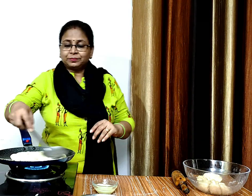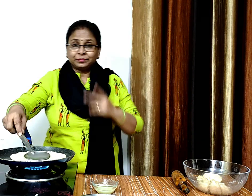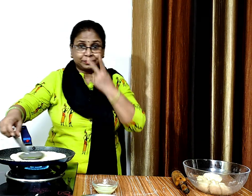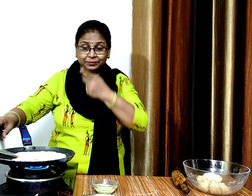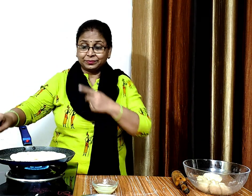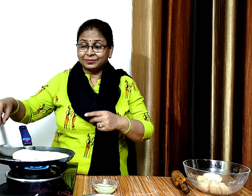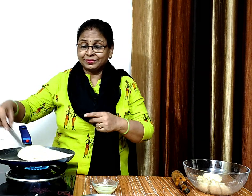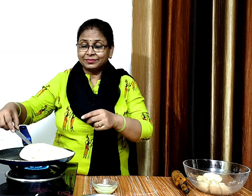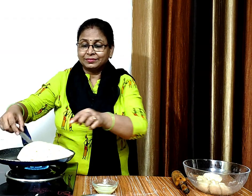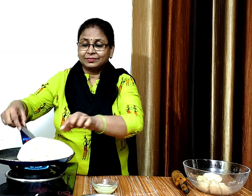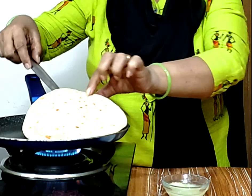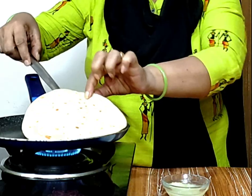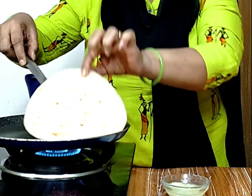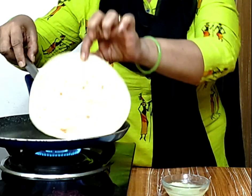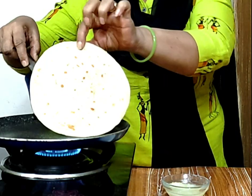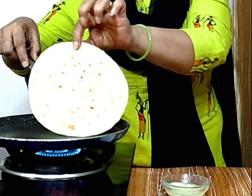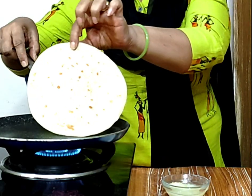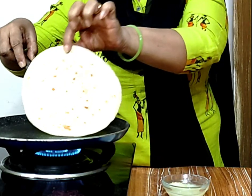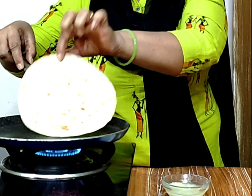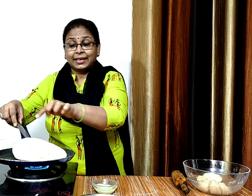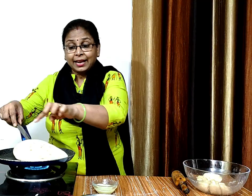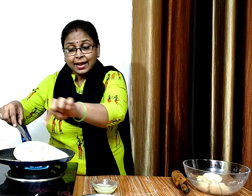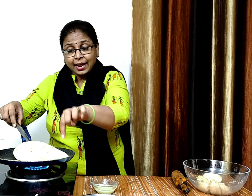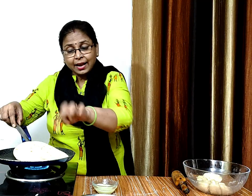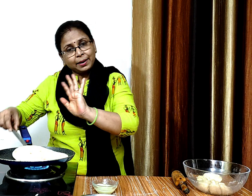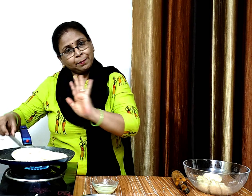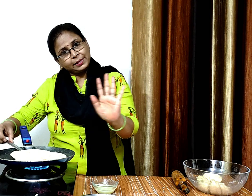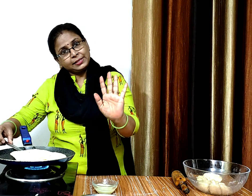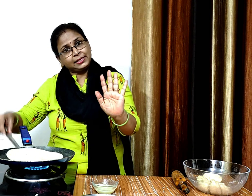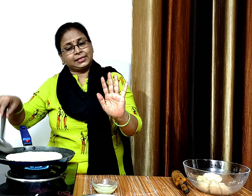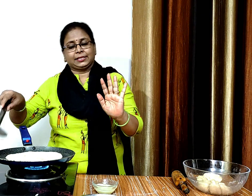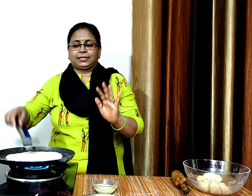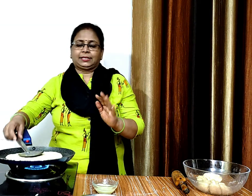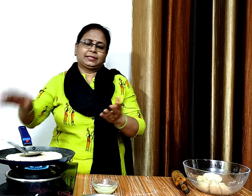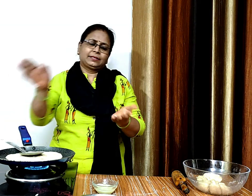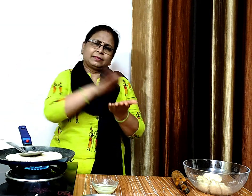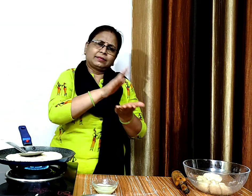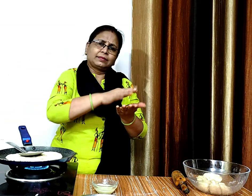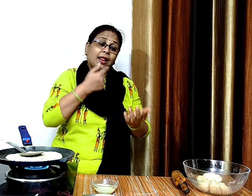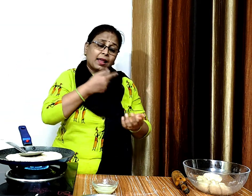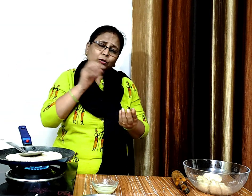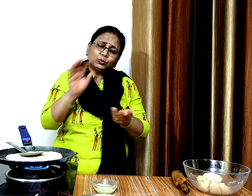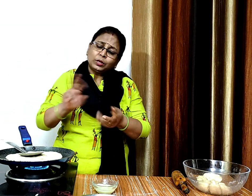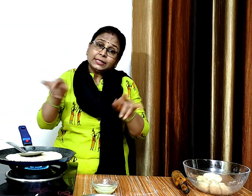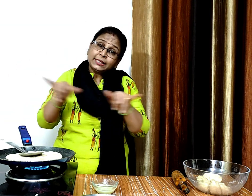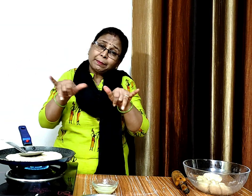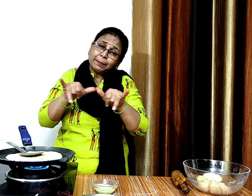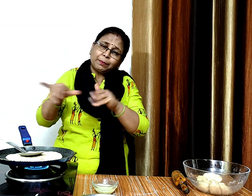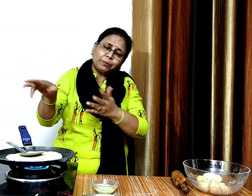देखिए हलका रेडिश प्राउन हो गया है अब इसे निकाल लेंगे इसी तरीकी से पाकी चपाती भी बना लेंगे